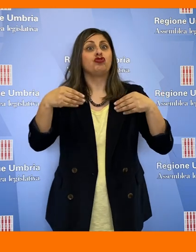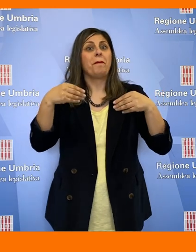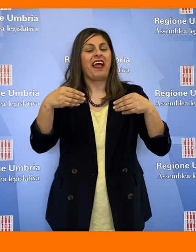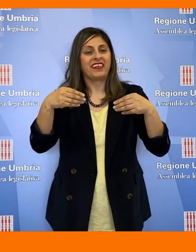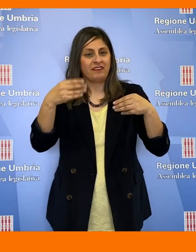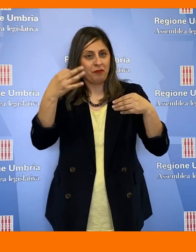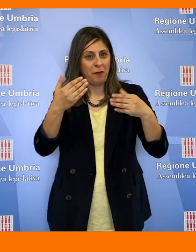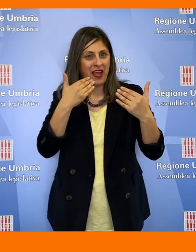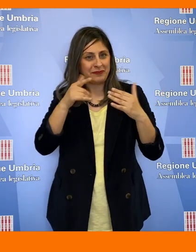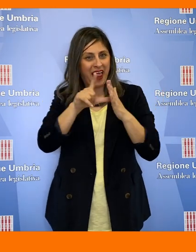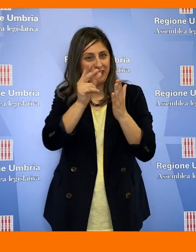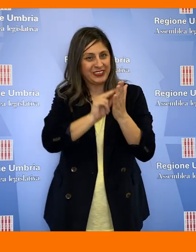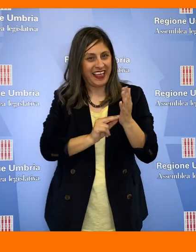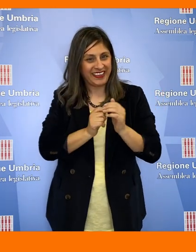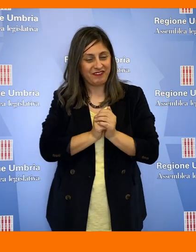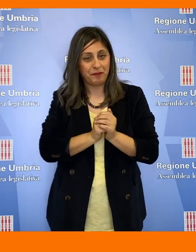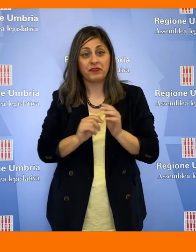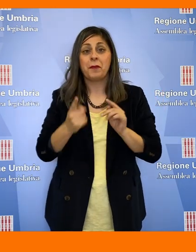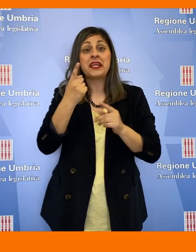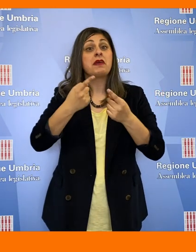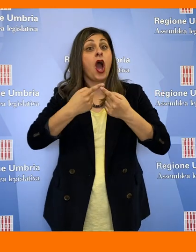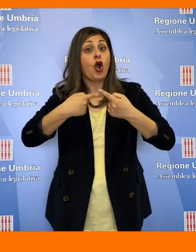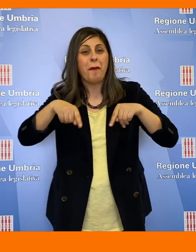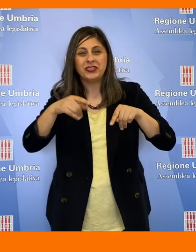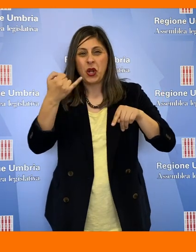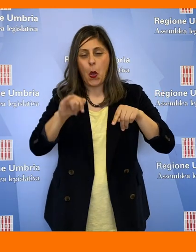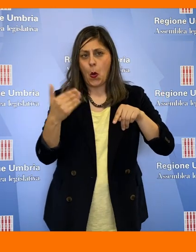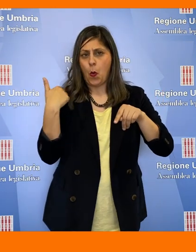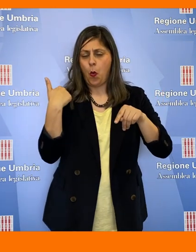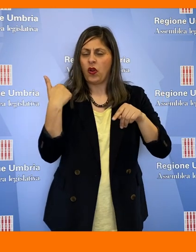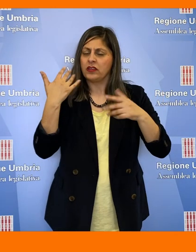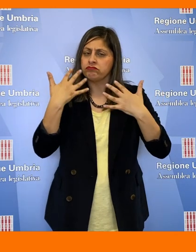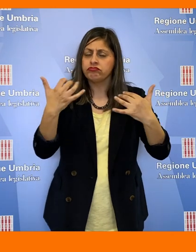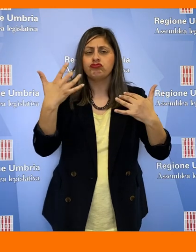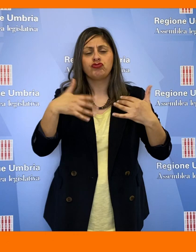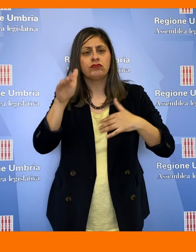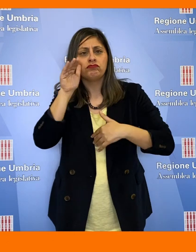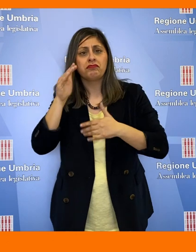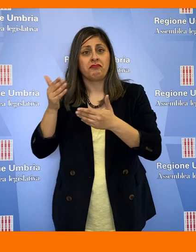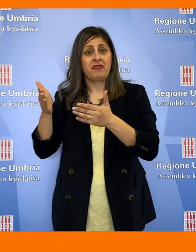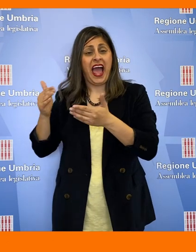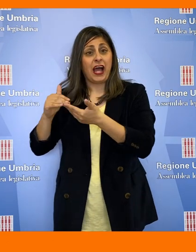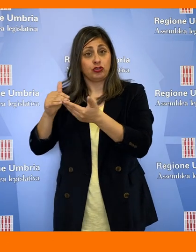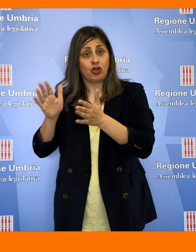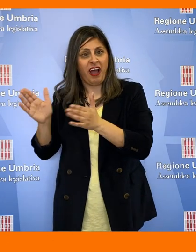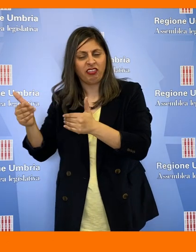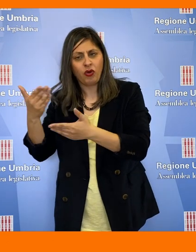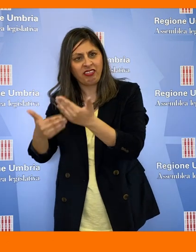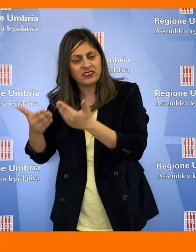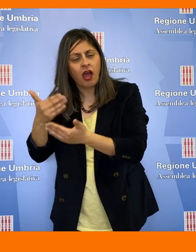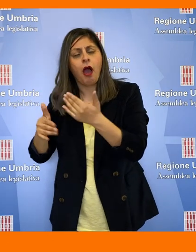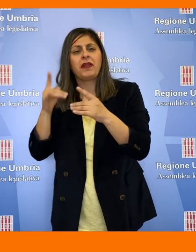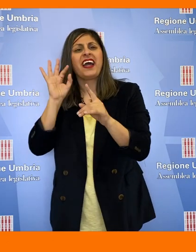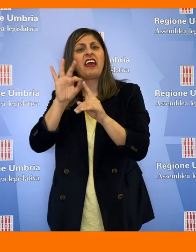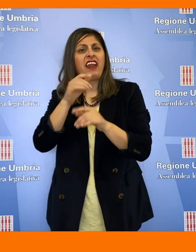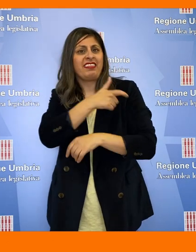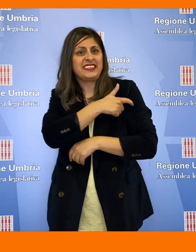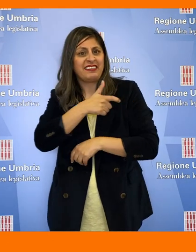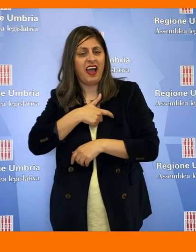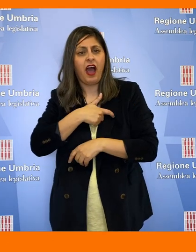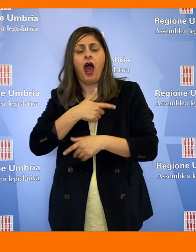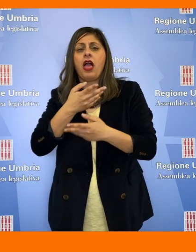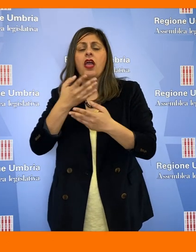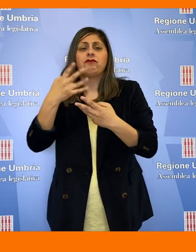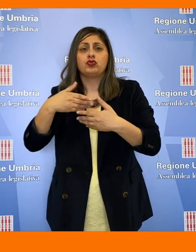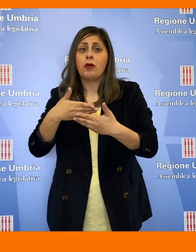partecipativa dell'Assemblea legislativa. La prima commissione, nell'ultima seduta, ha ascoltato associazioni categorie dei disabili, referenti